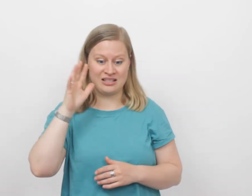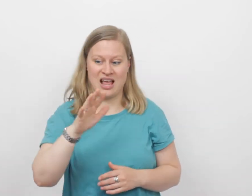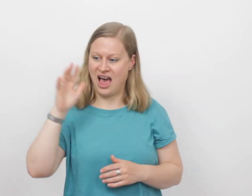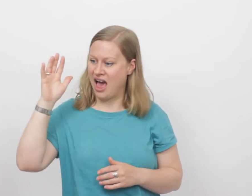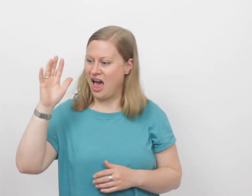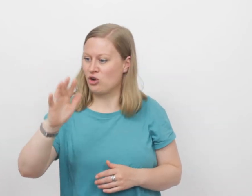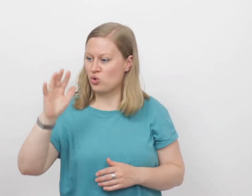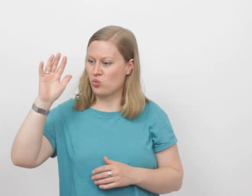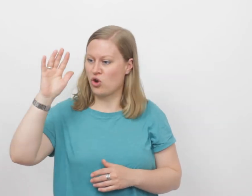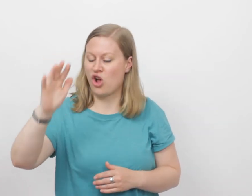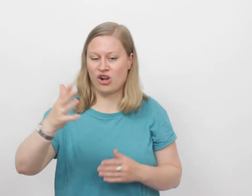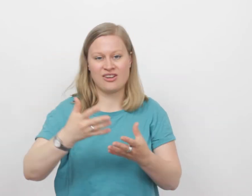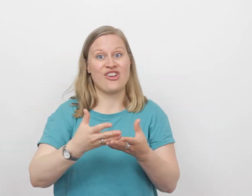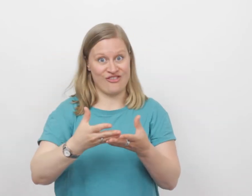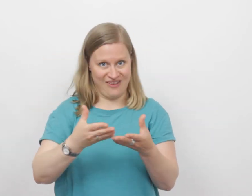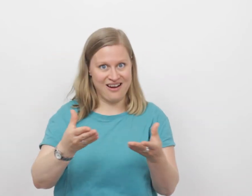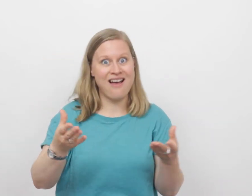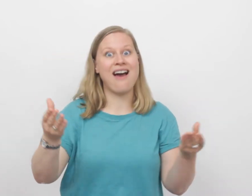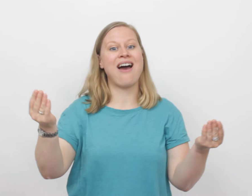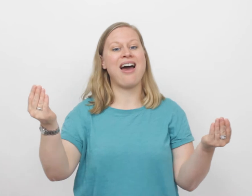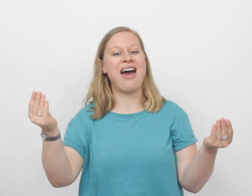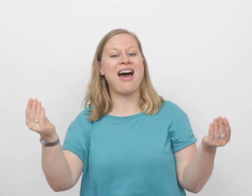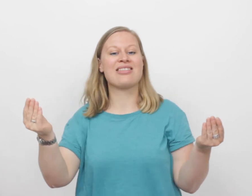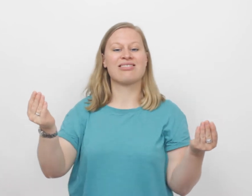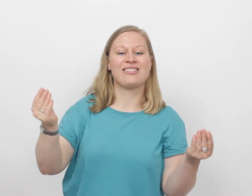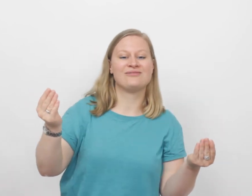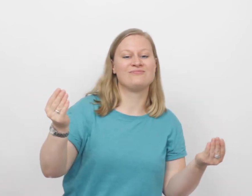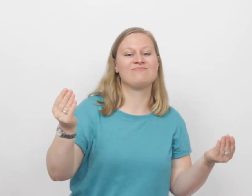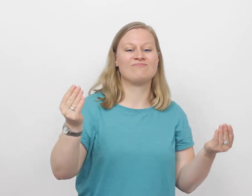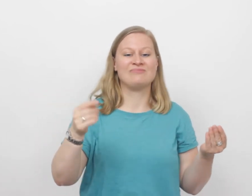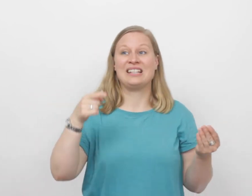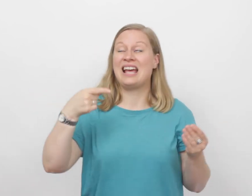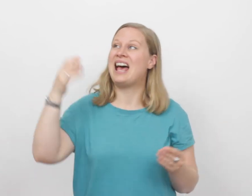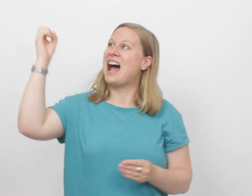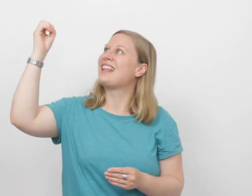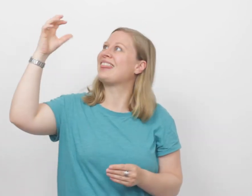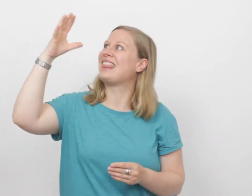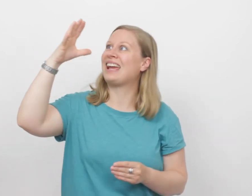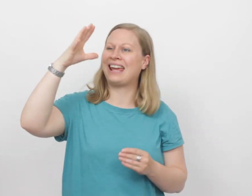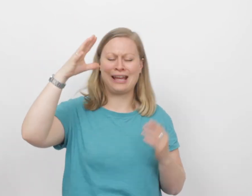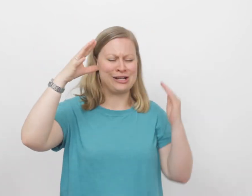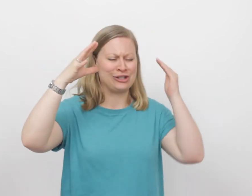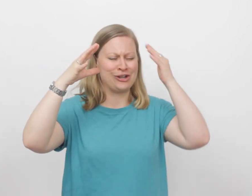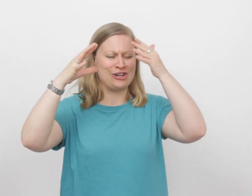schaduwen vergaat En het licht de